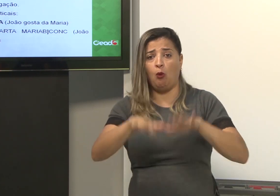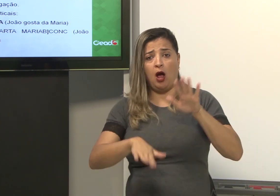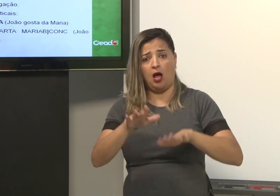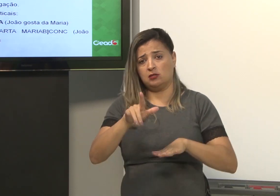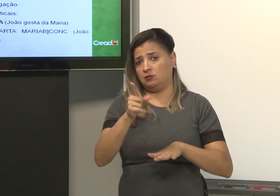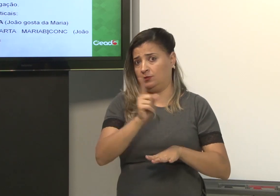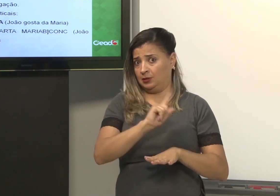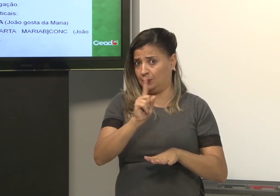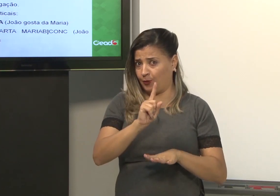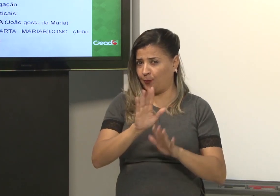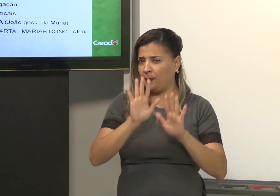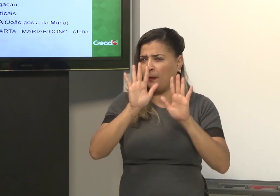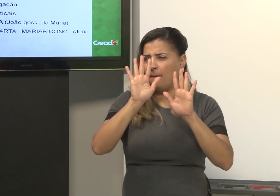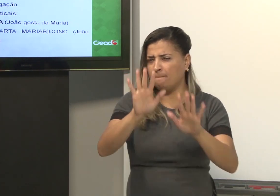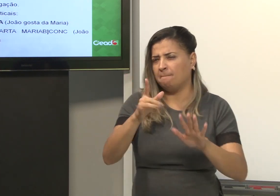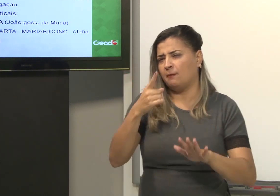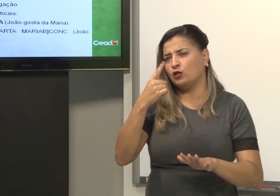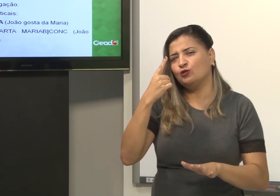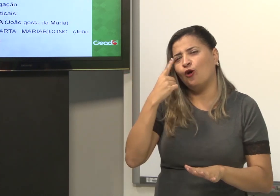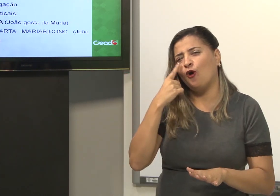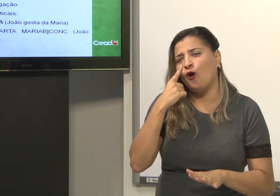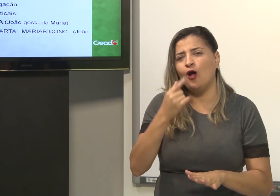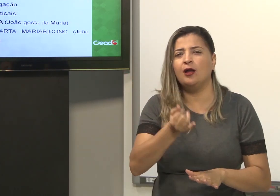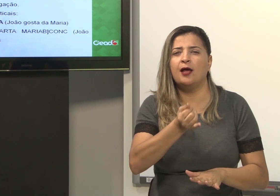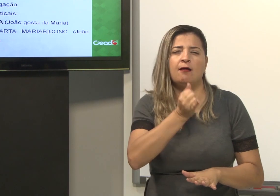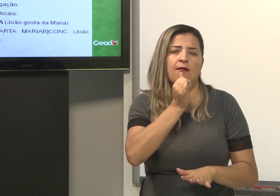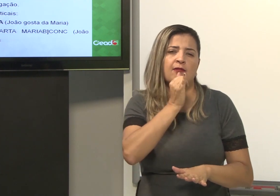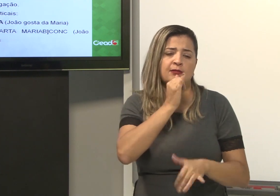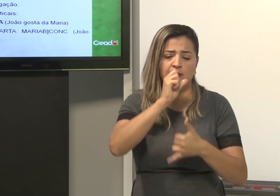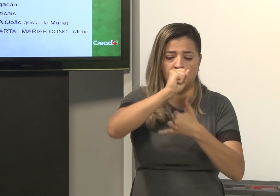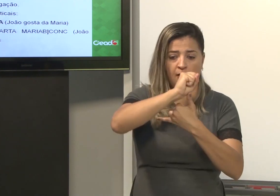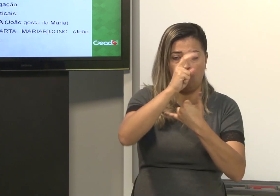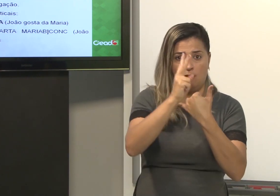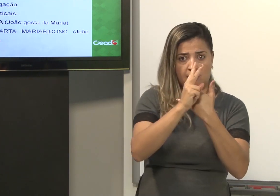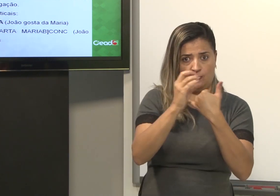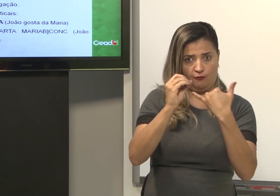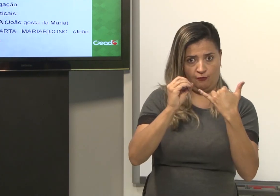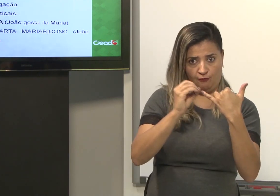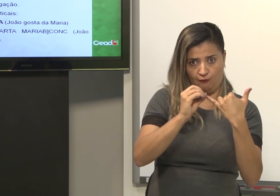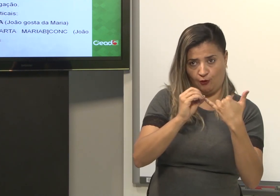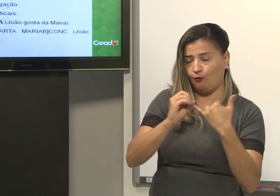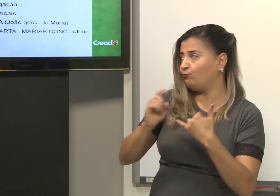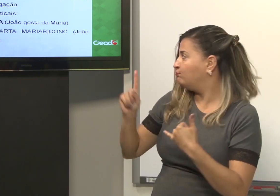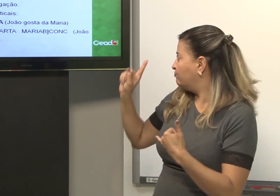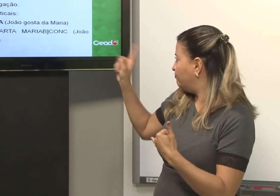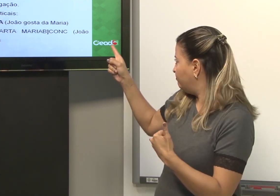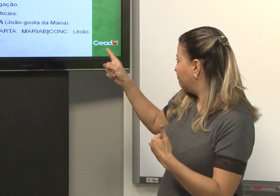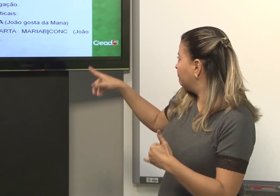dar uma concordância. Mas, por exemplo, temos o sujeito, verbo e objeto.